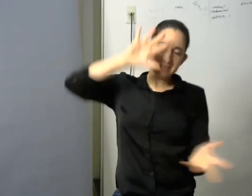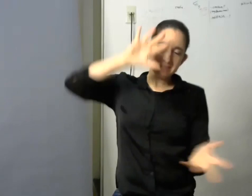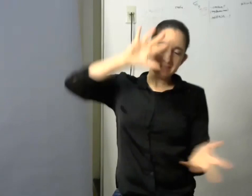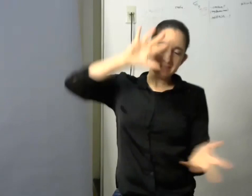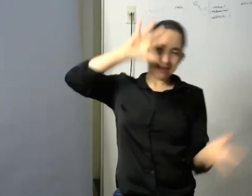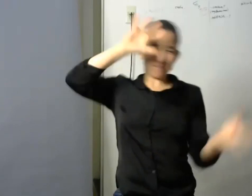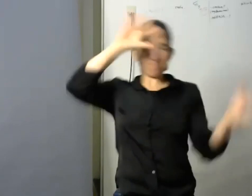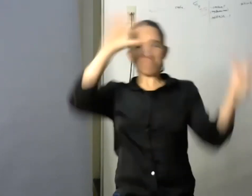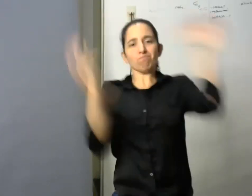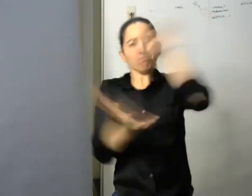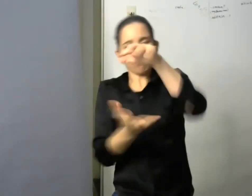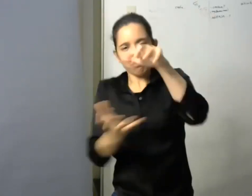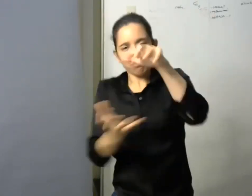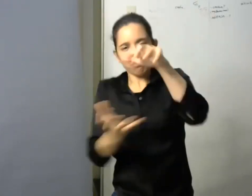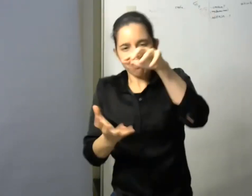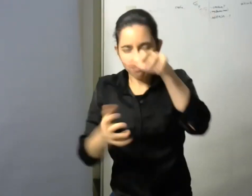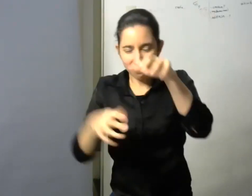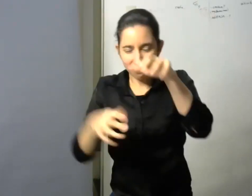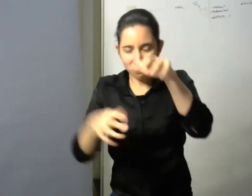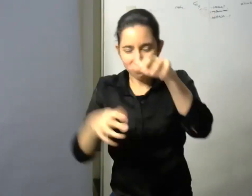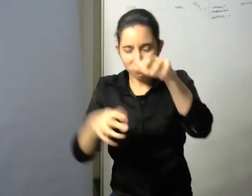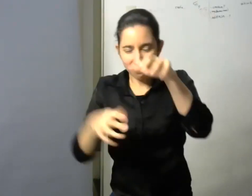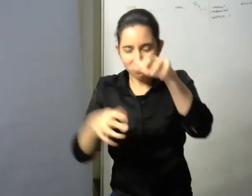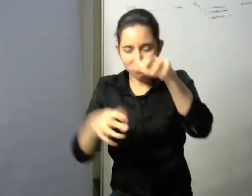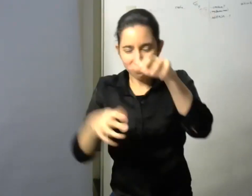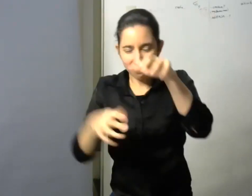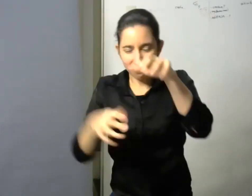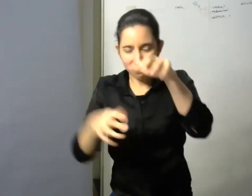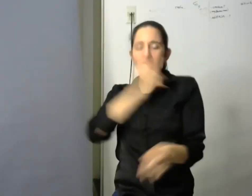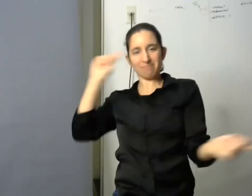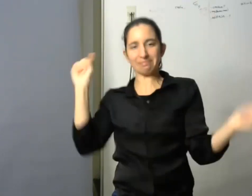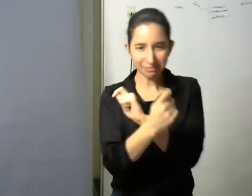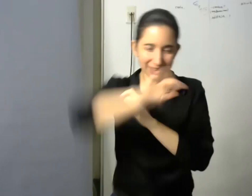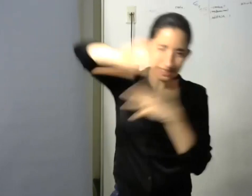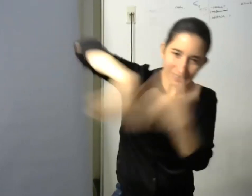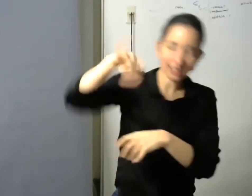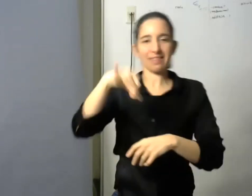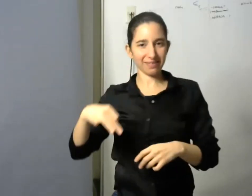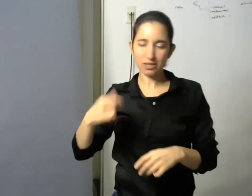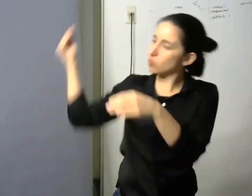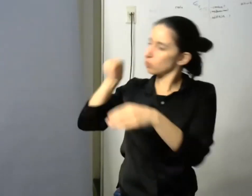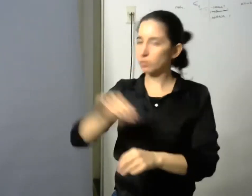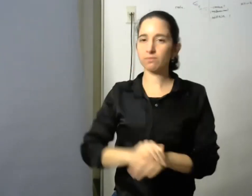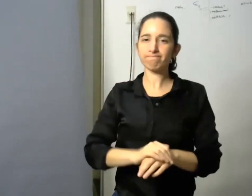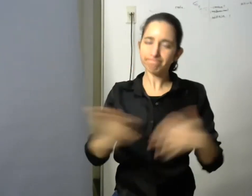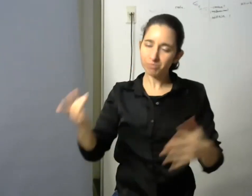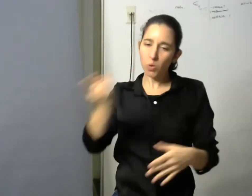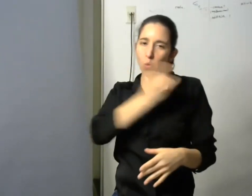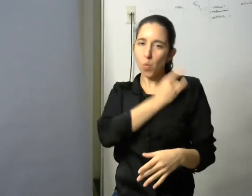a este buen revoltijo la universidad tiene que abrirse a la